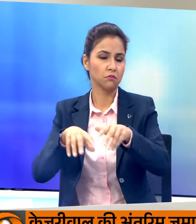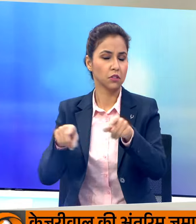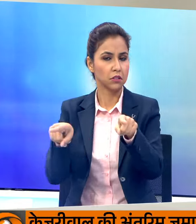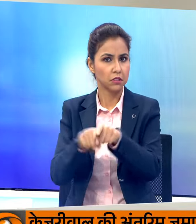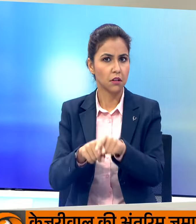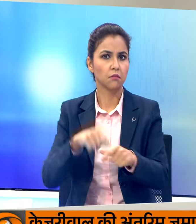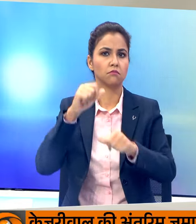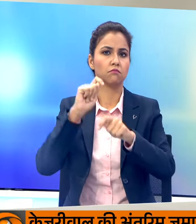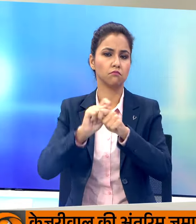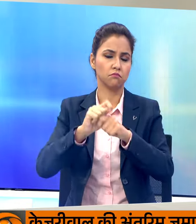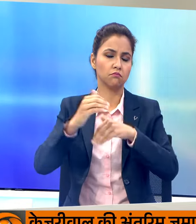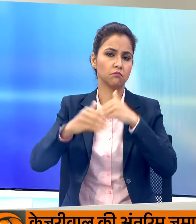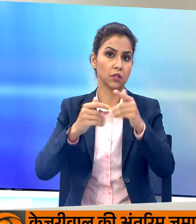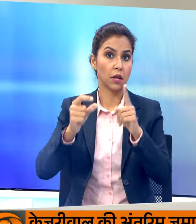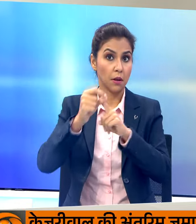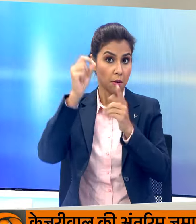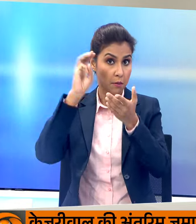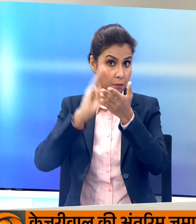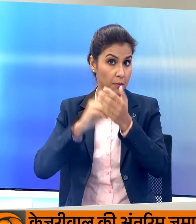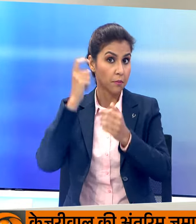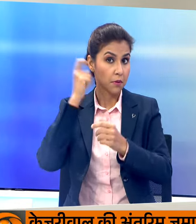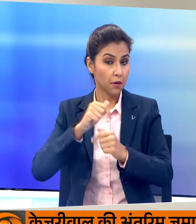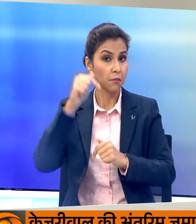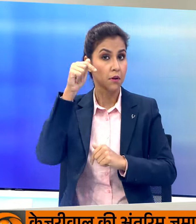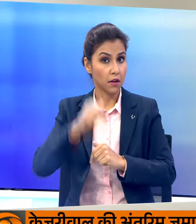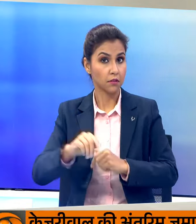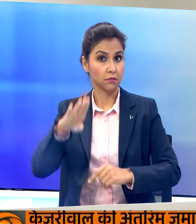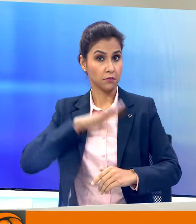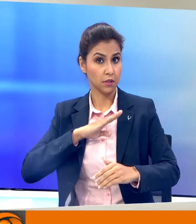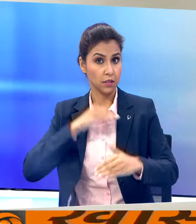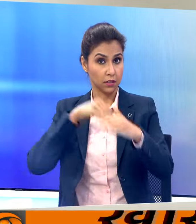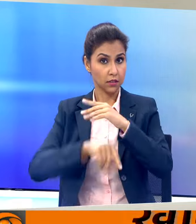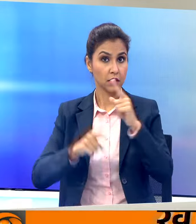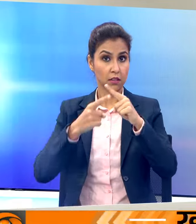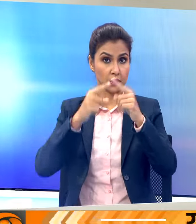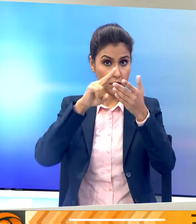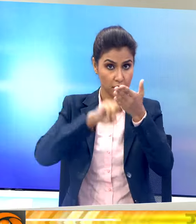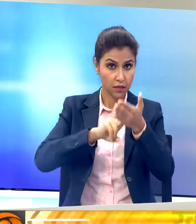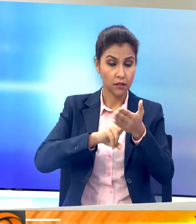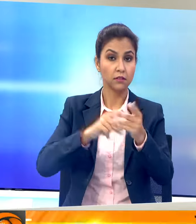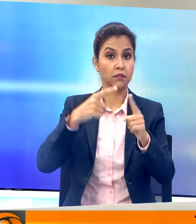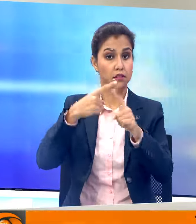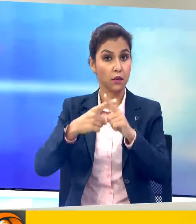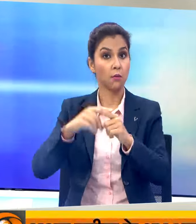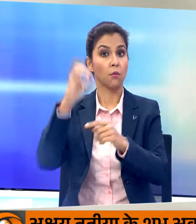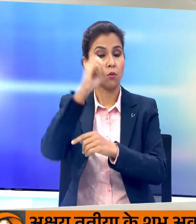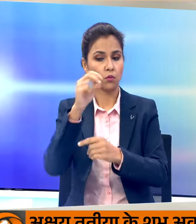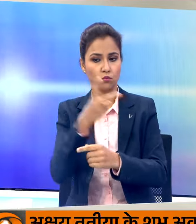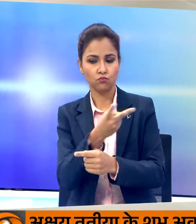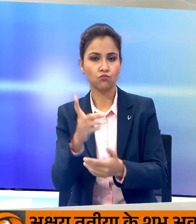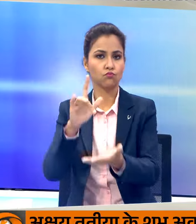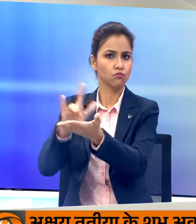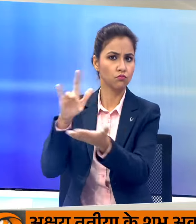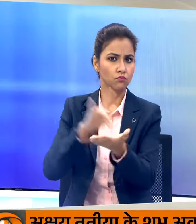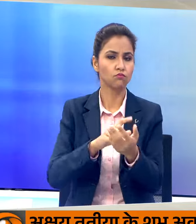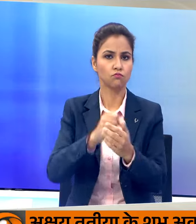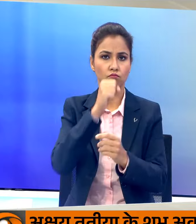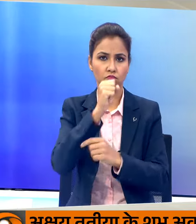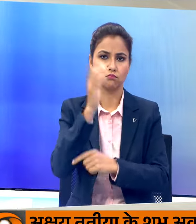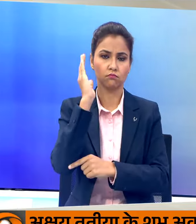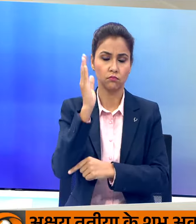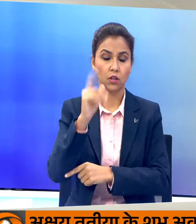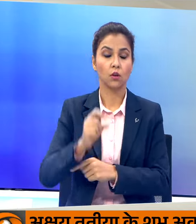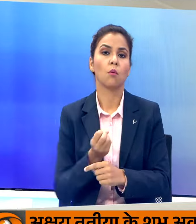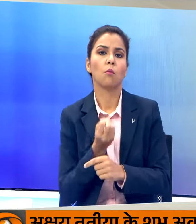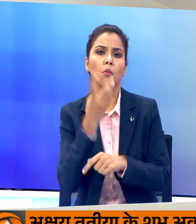का दौर जारी है प्रधान मंत्री नरिंद्र मोदी आज महराश्ट्री तेलेंगाना और ओडिशा में चुनाव प्रचार करेंगे सुबह